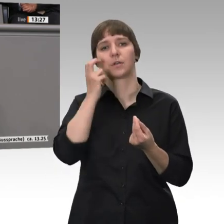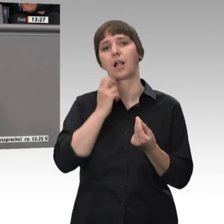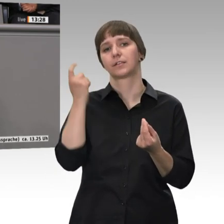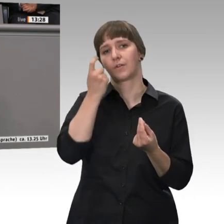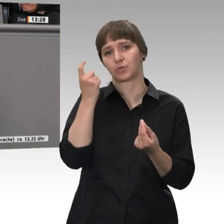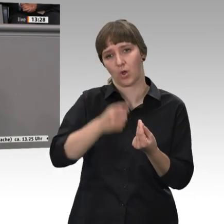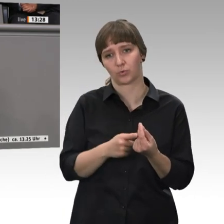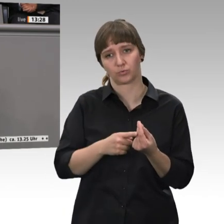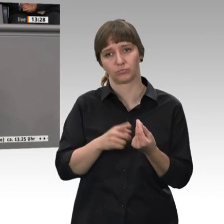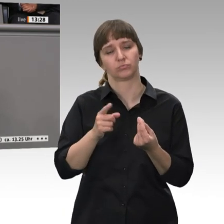lebensstandardsichernden